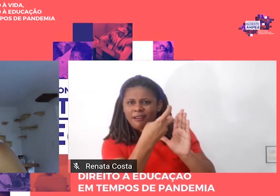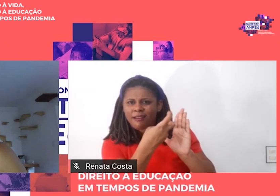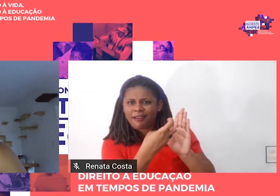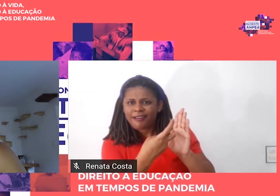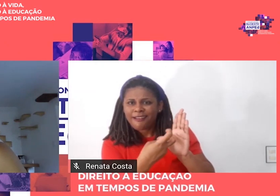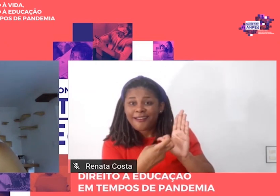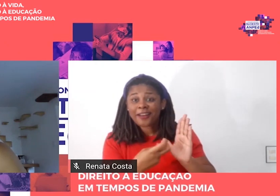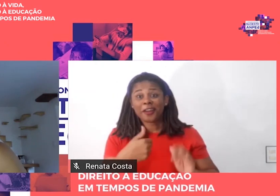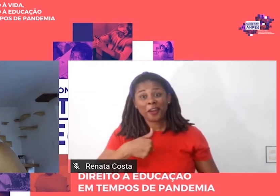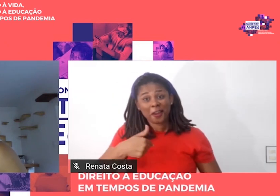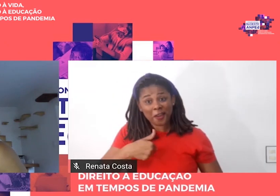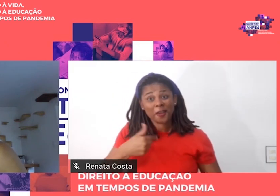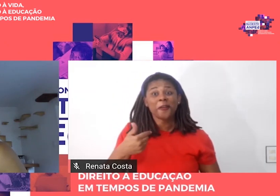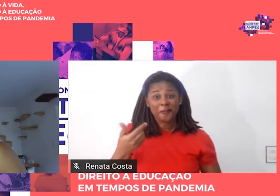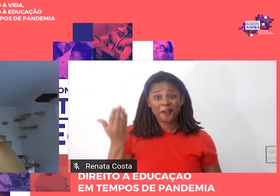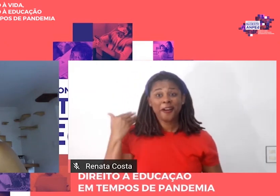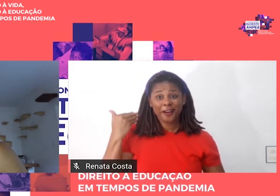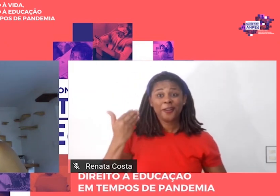Mais que isso,